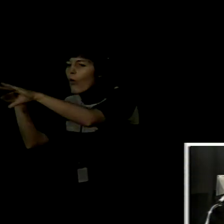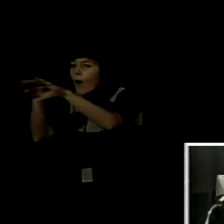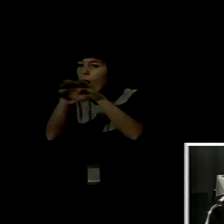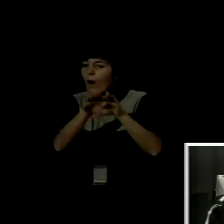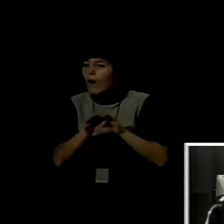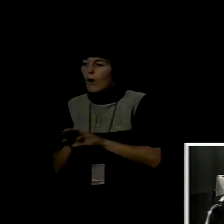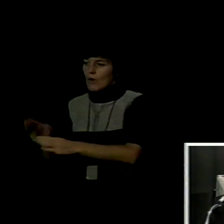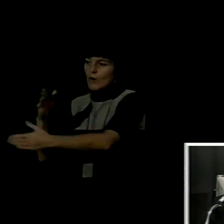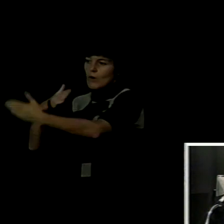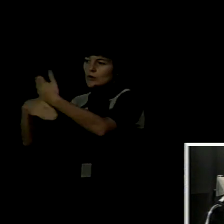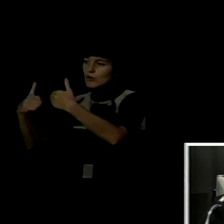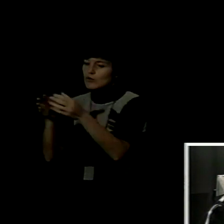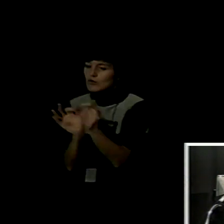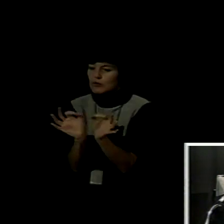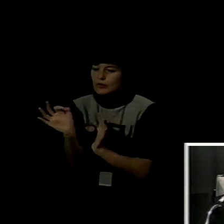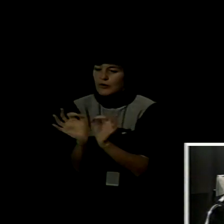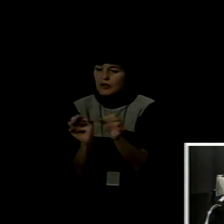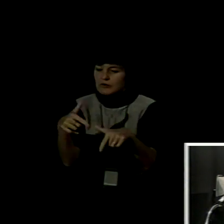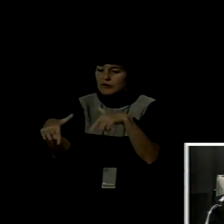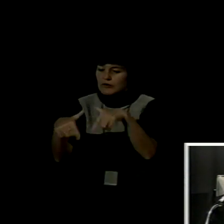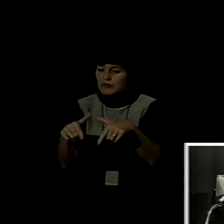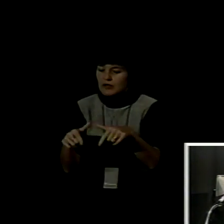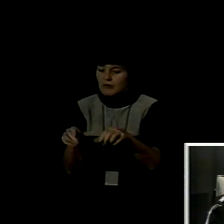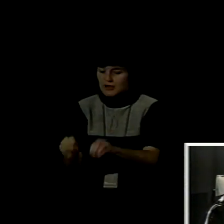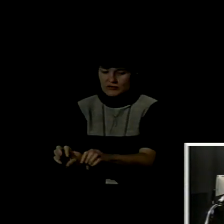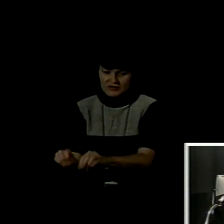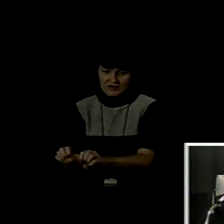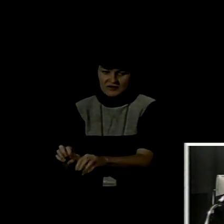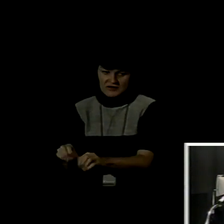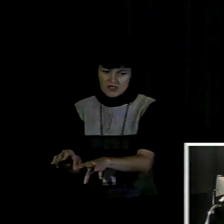desvalorizando desde siempre la existencia de la diversidad cultural.